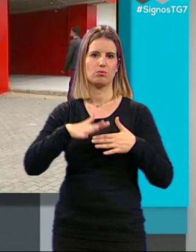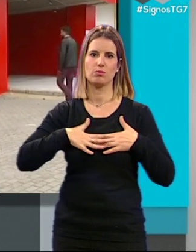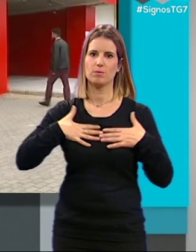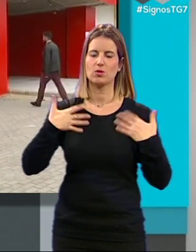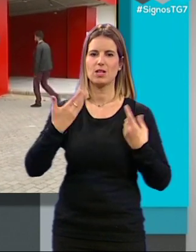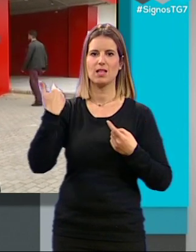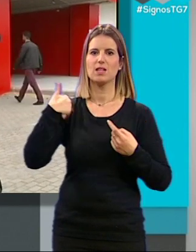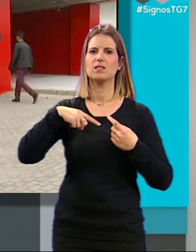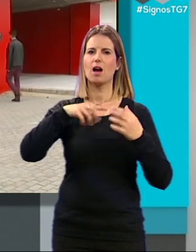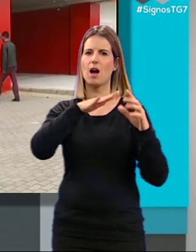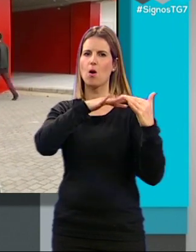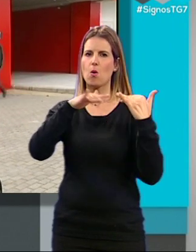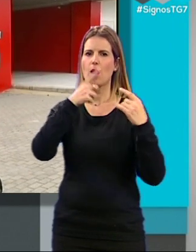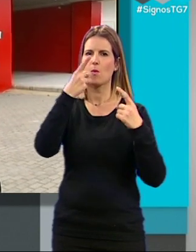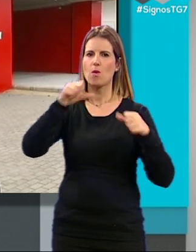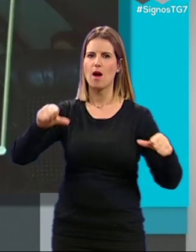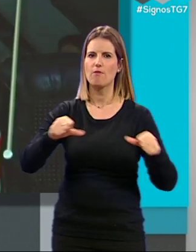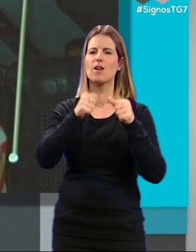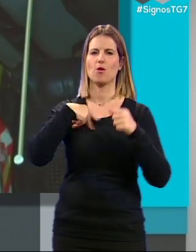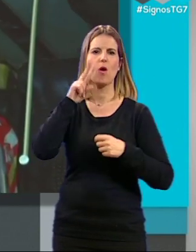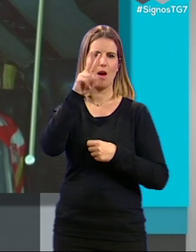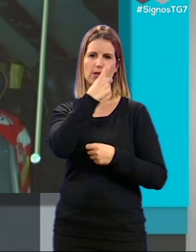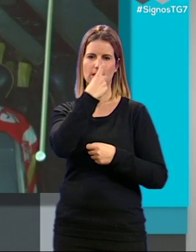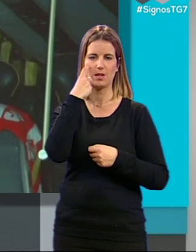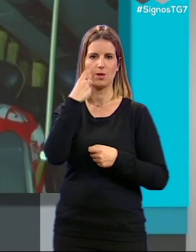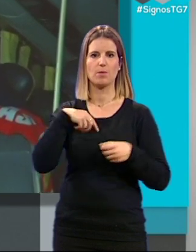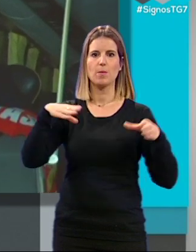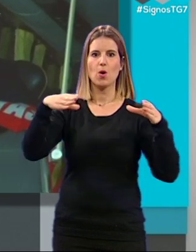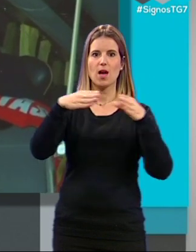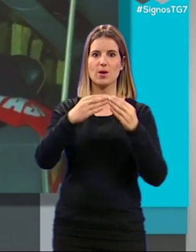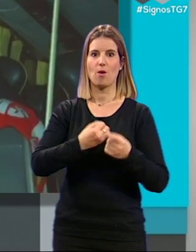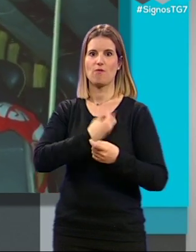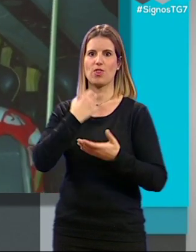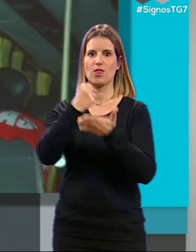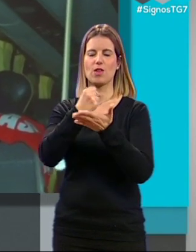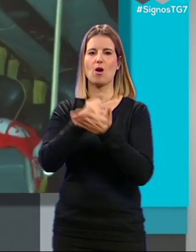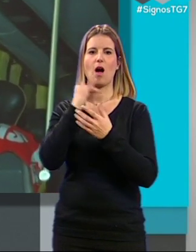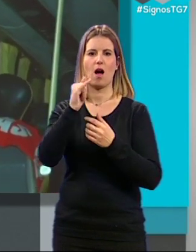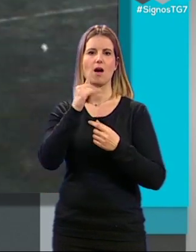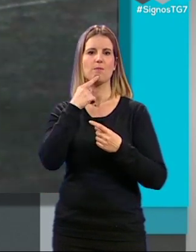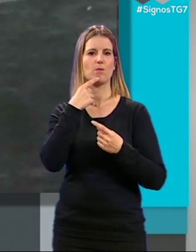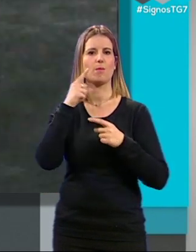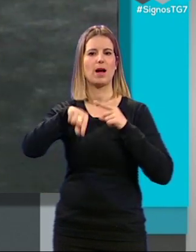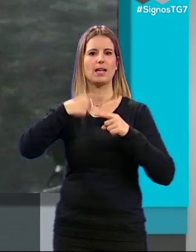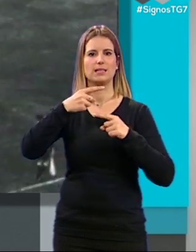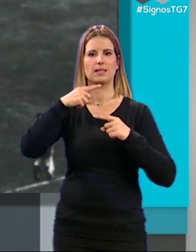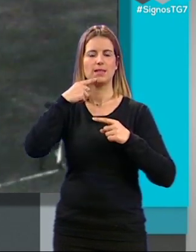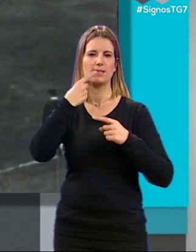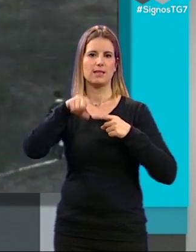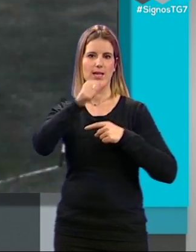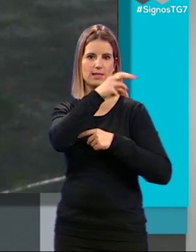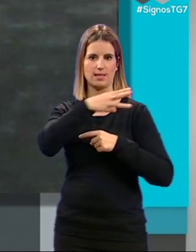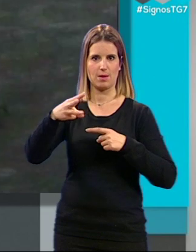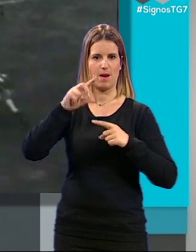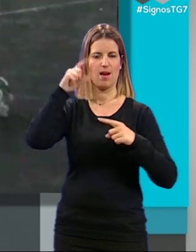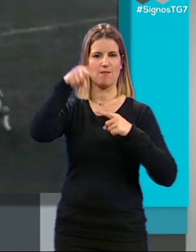Ya jugamos a una final que esa sí la vi yo El equipo y la afición ya están conjurados para darle la vuelta a la eliminatoria dentro de tres semanas